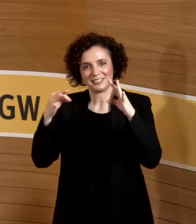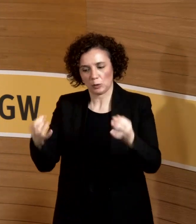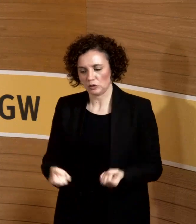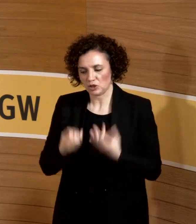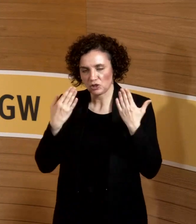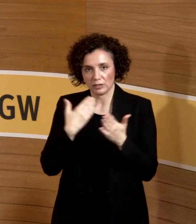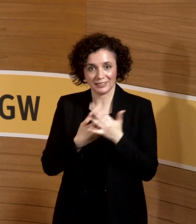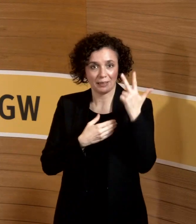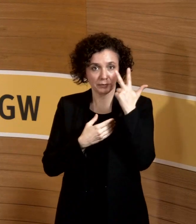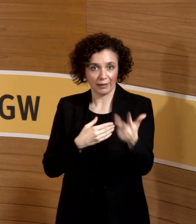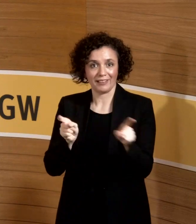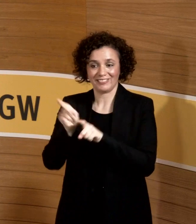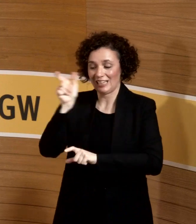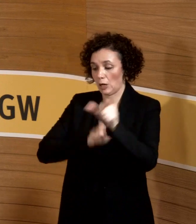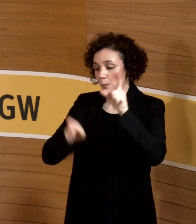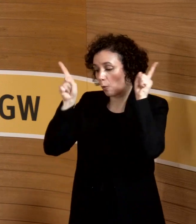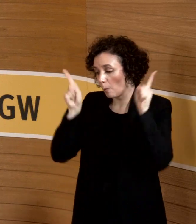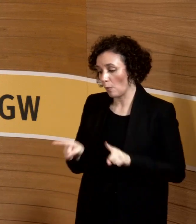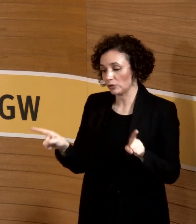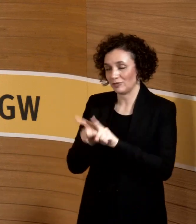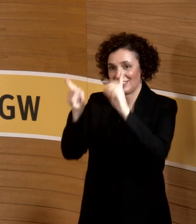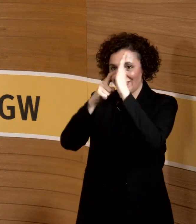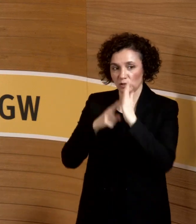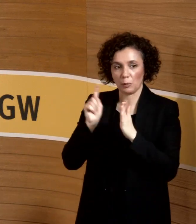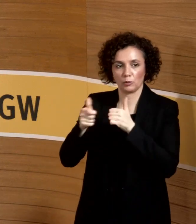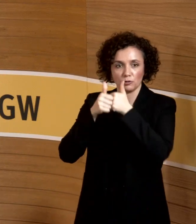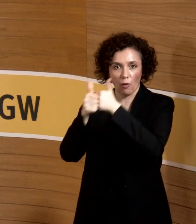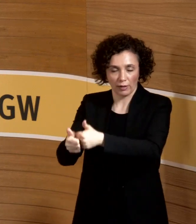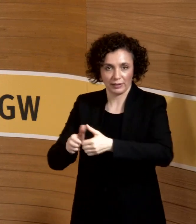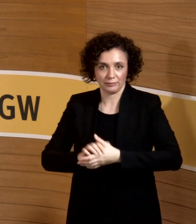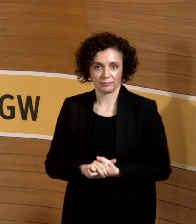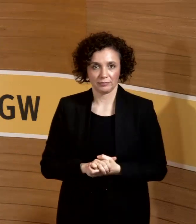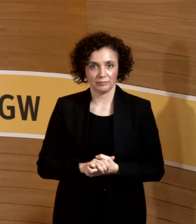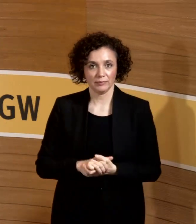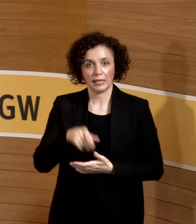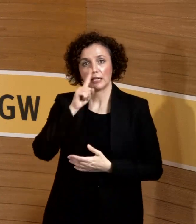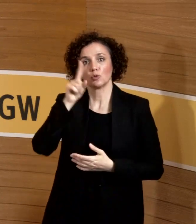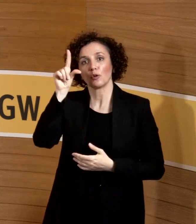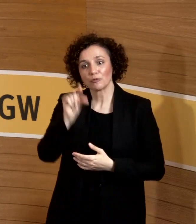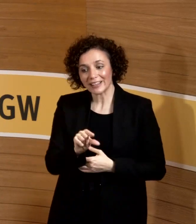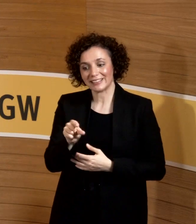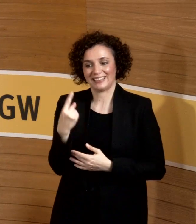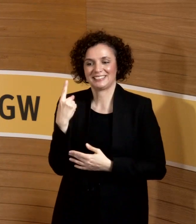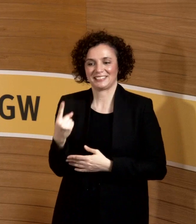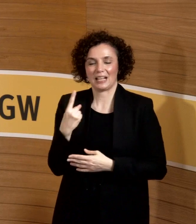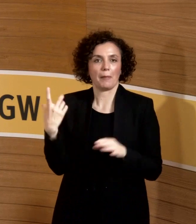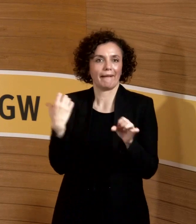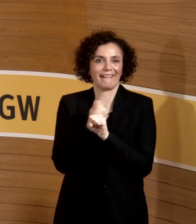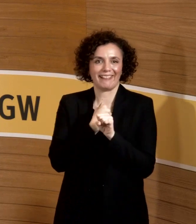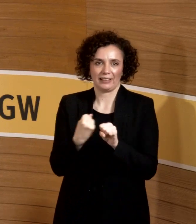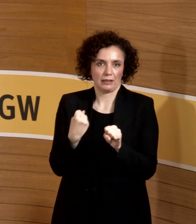voraussetzen. Bis auf wenige, die dann tatsächlich dann ihren Job nicht antreten,